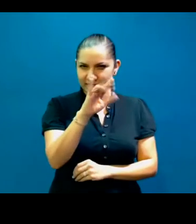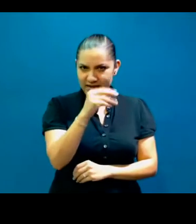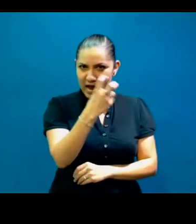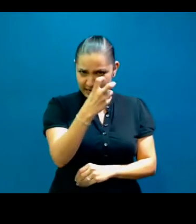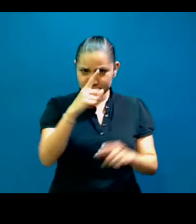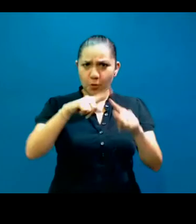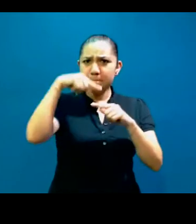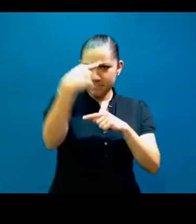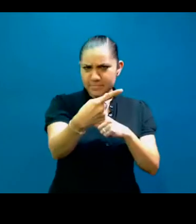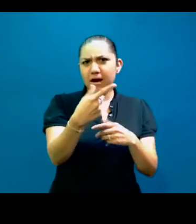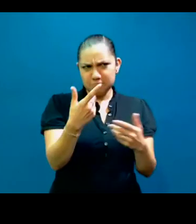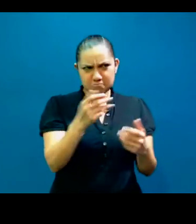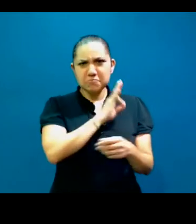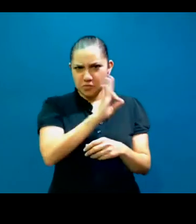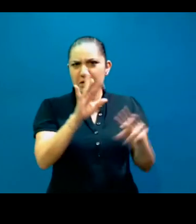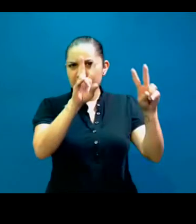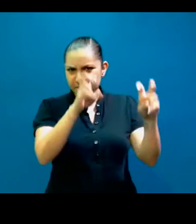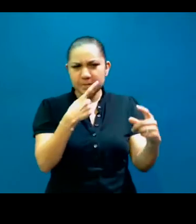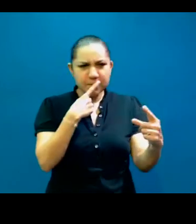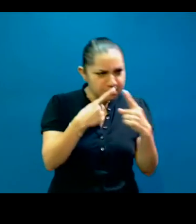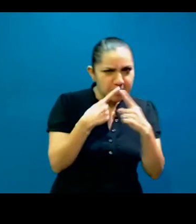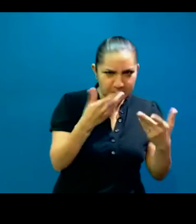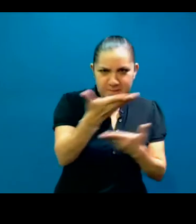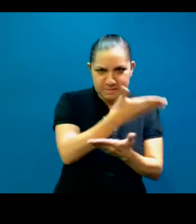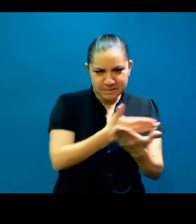Entonces, vamos a darle compartir pantalla.